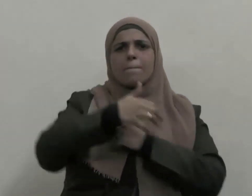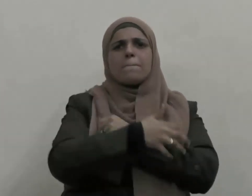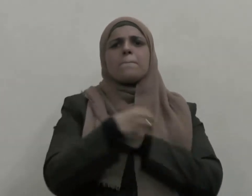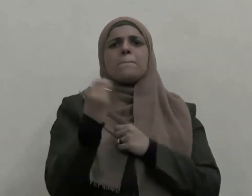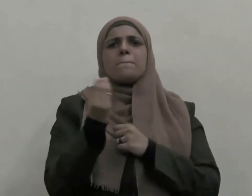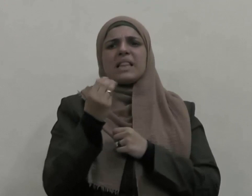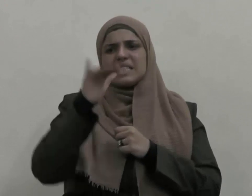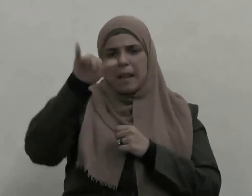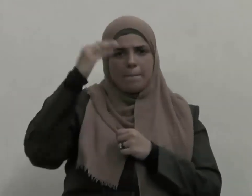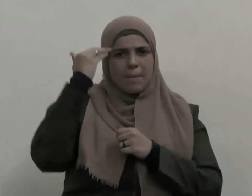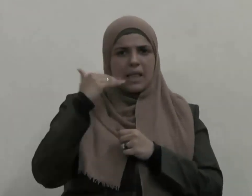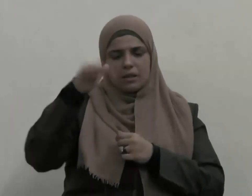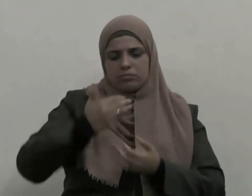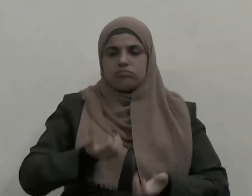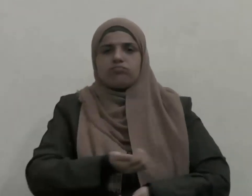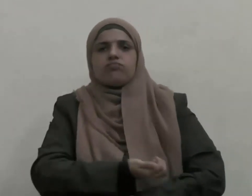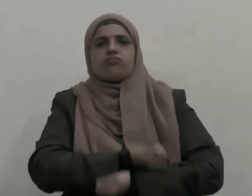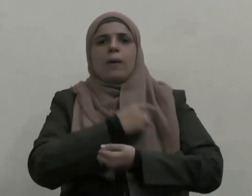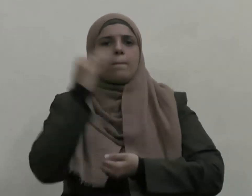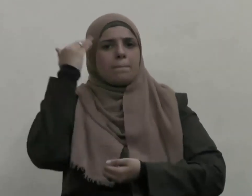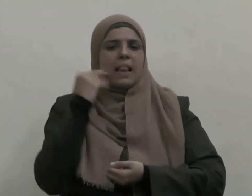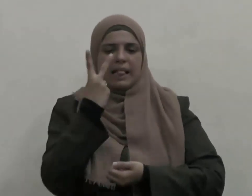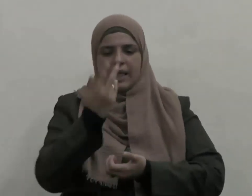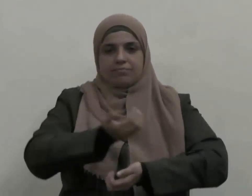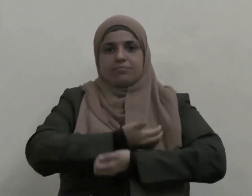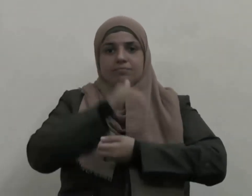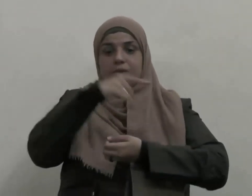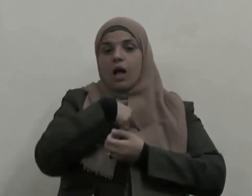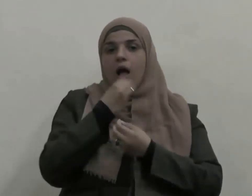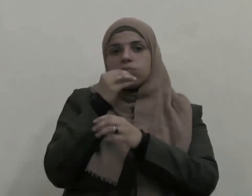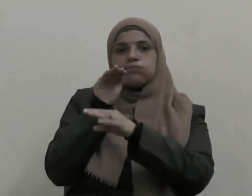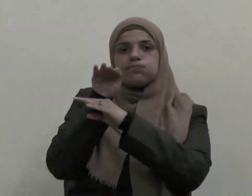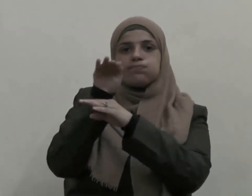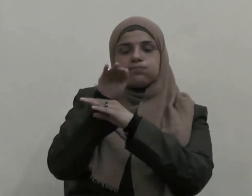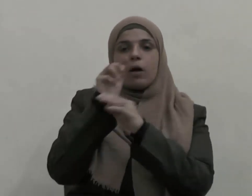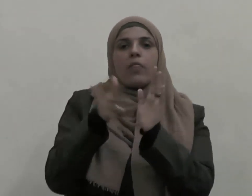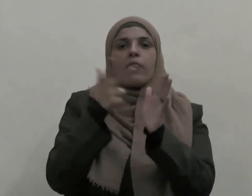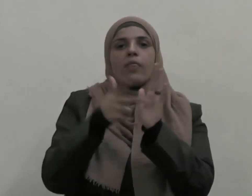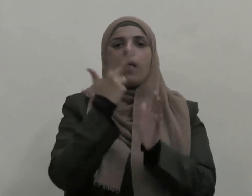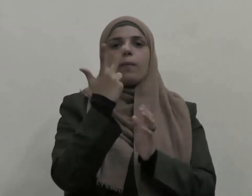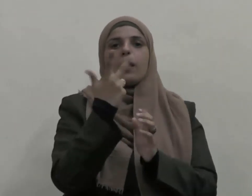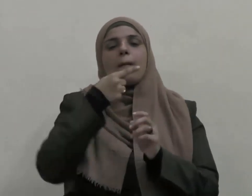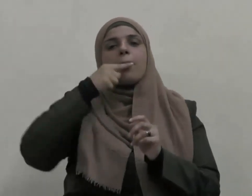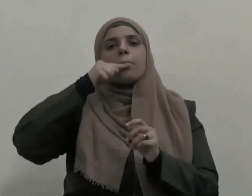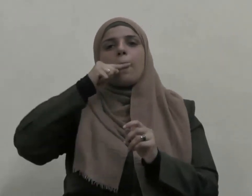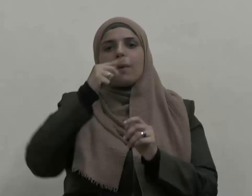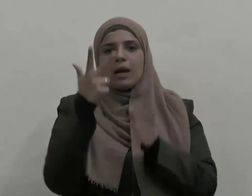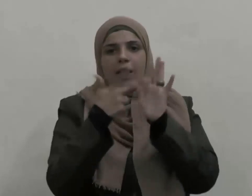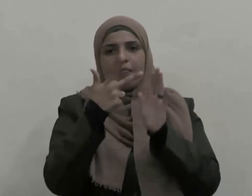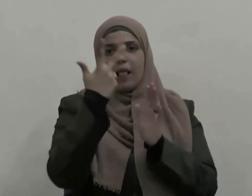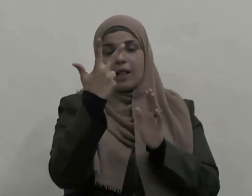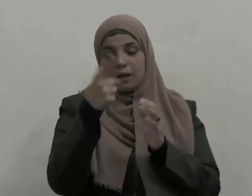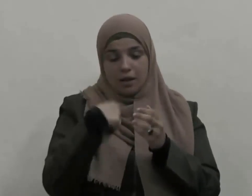فأطعمتها ثلاثة امرات فأعطت كل واحدة منهما تمرة